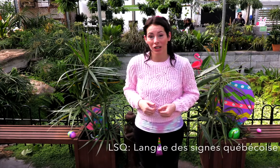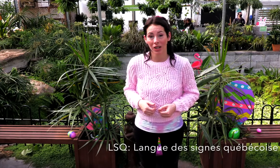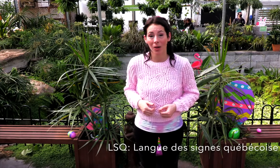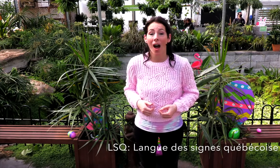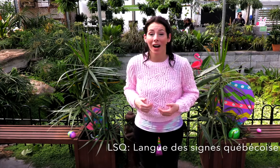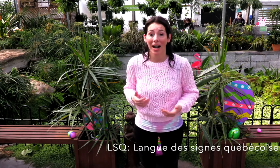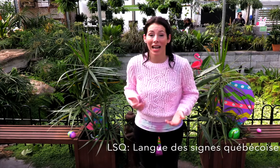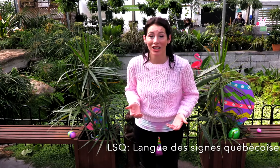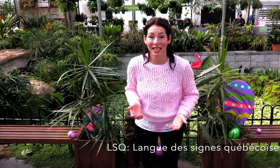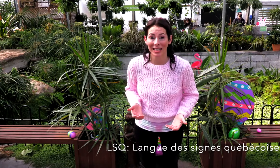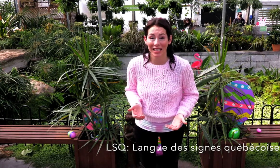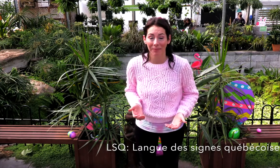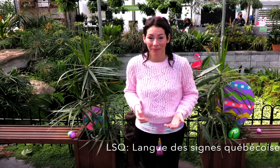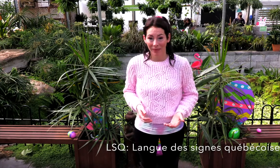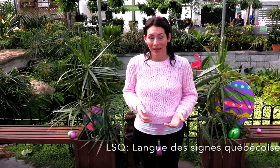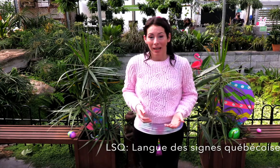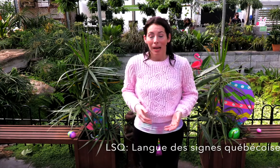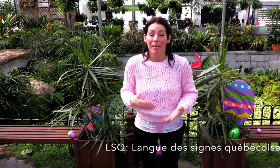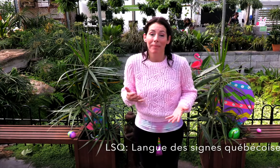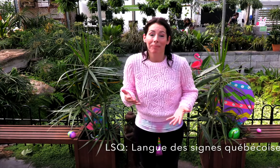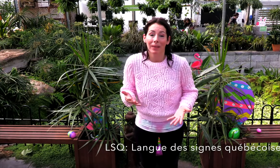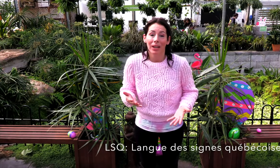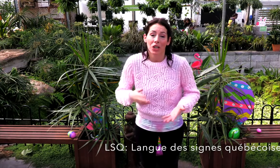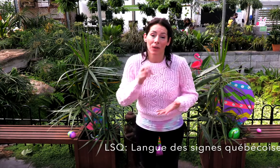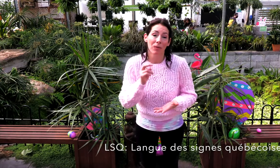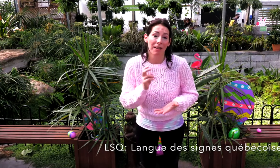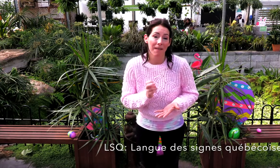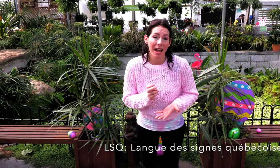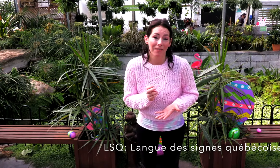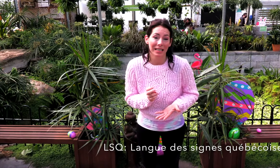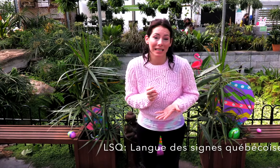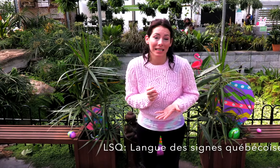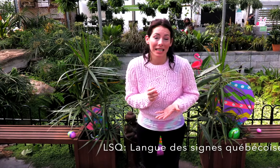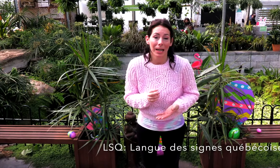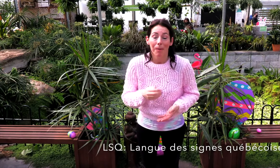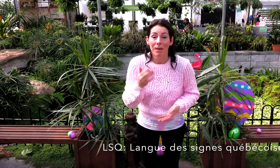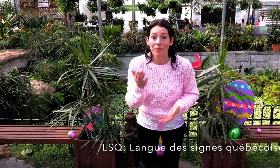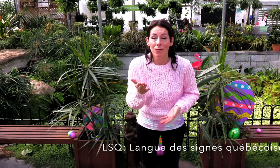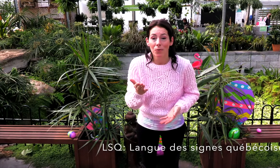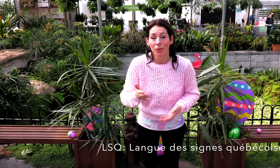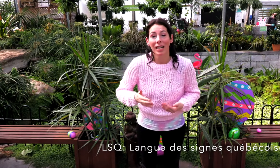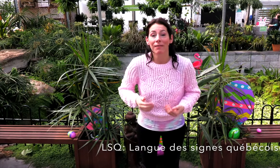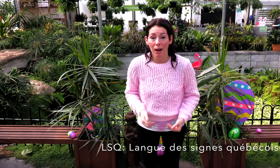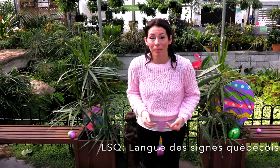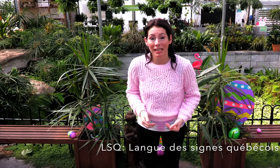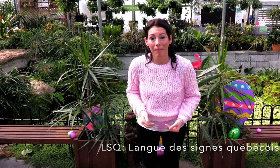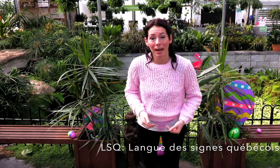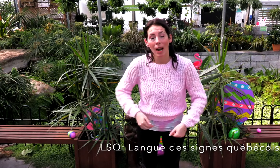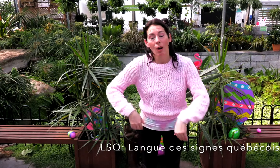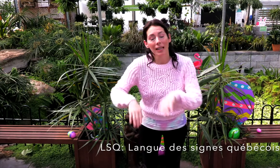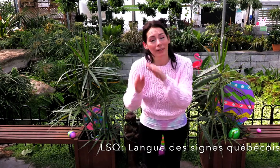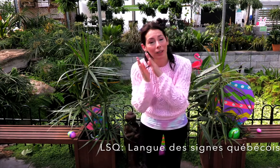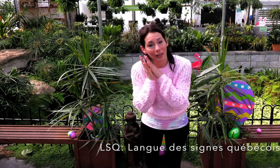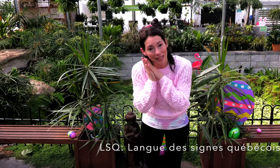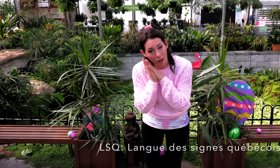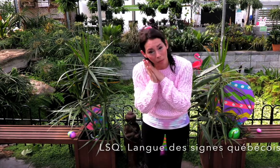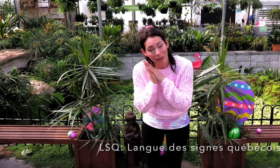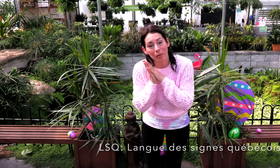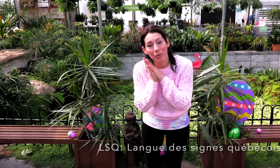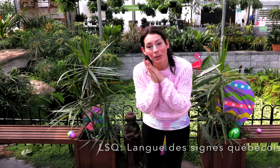chanson en langage des signes. Mais, je vais vous la faire avec les signes, mais vous, vous allez faire le petit lapin. Alors quand ça va être le temps de s'endormir, vous vous